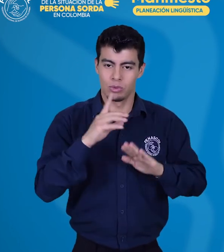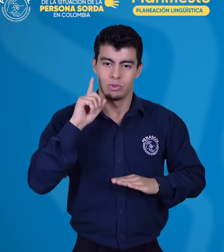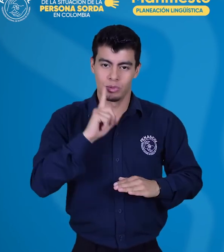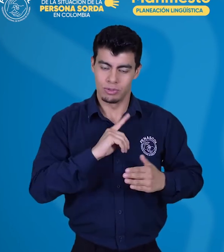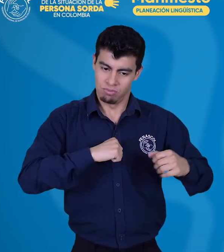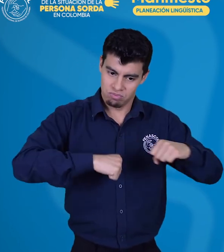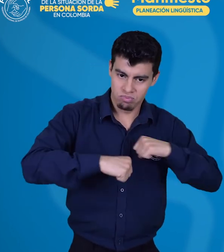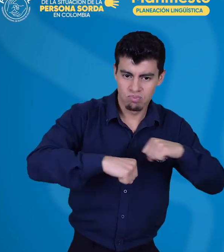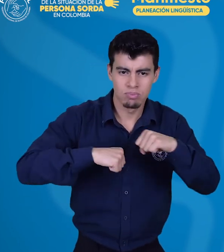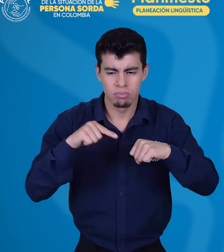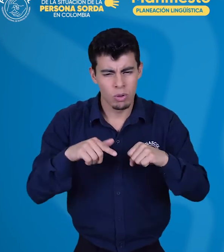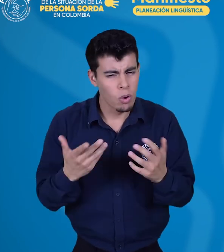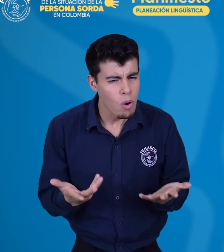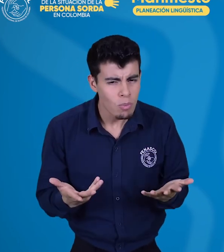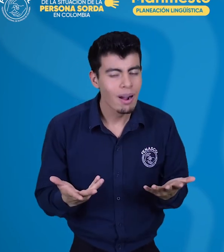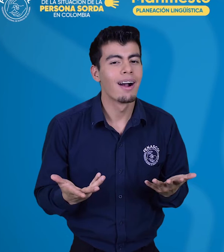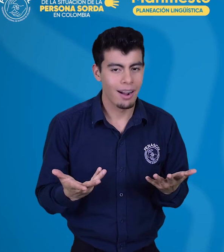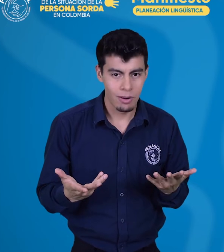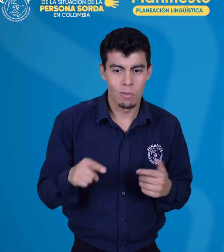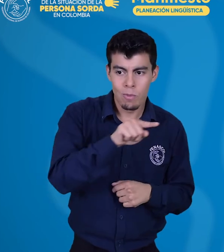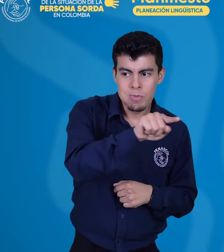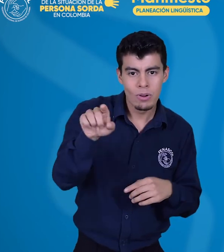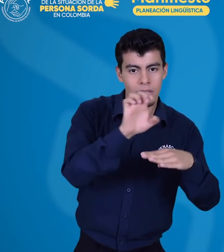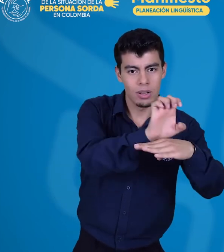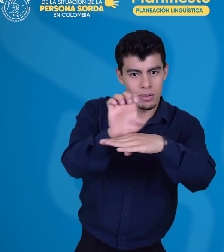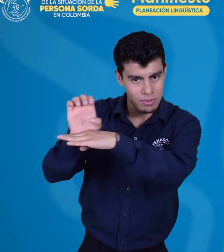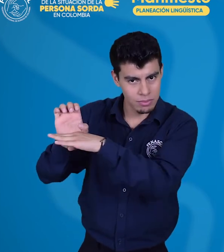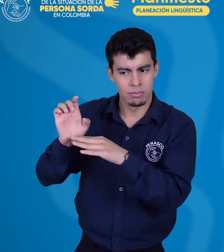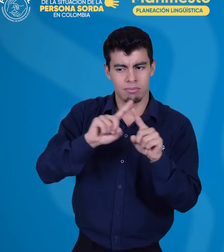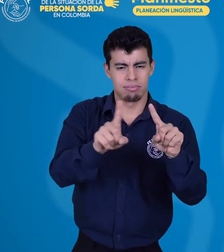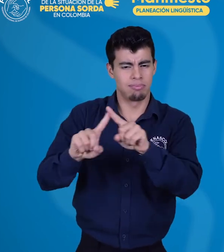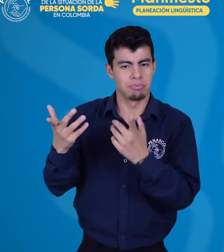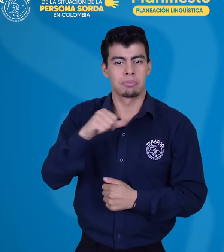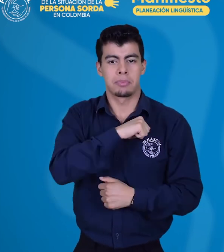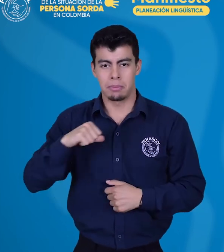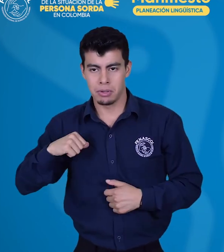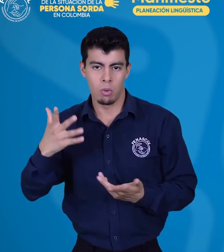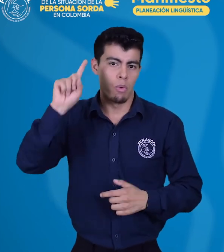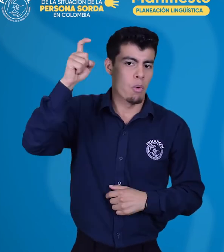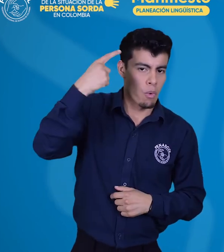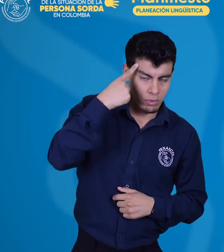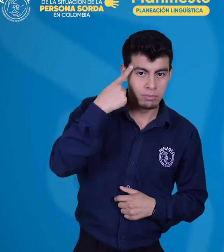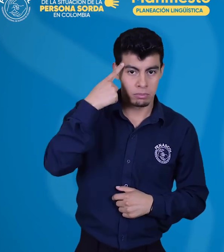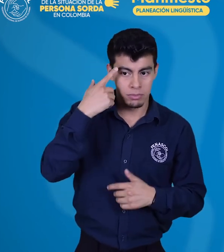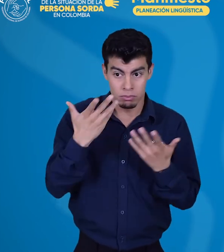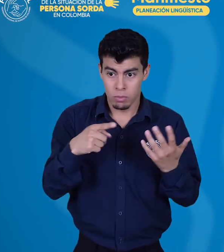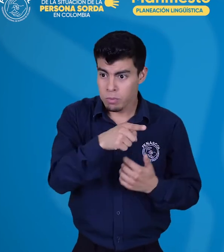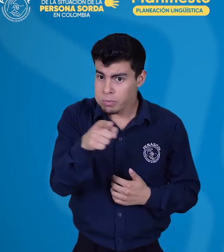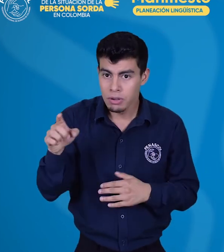de señas colombiana, para lo cual debe articularse y convocar a diversos actores públicos y privados